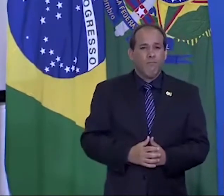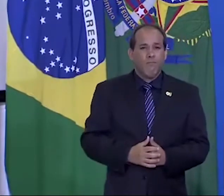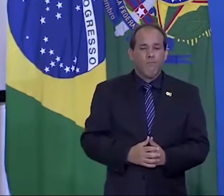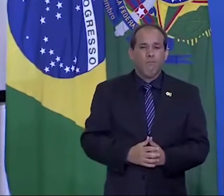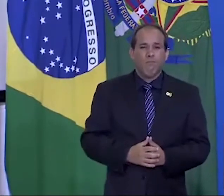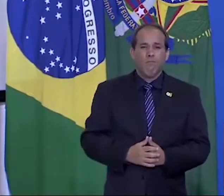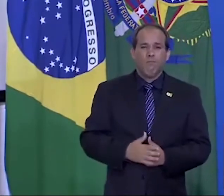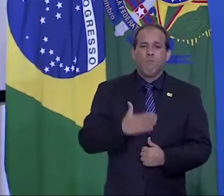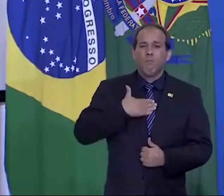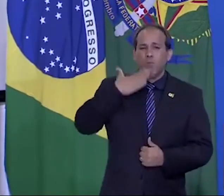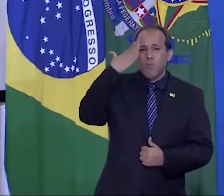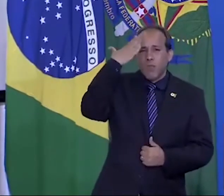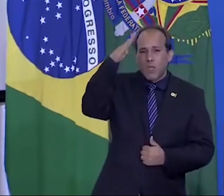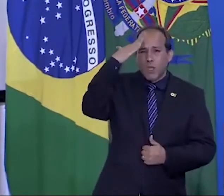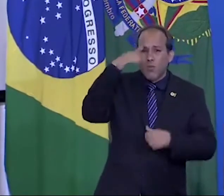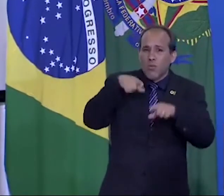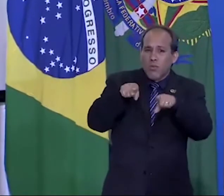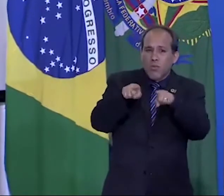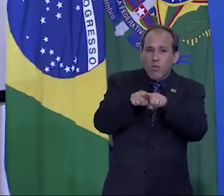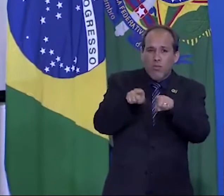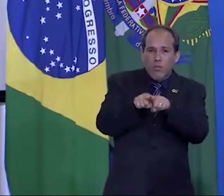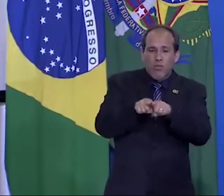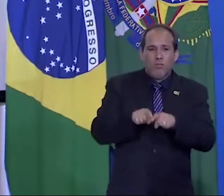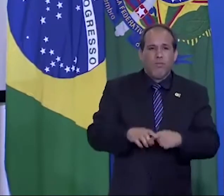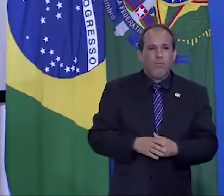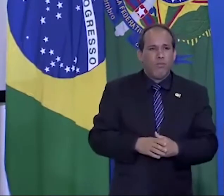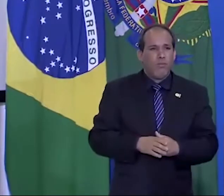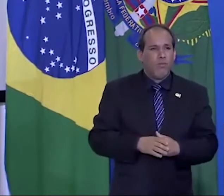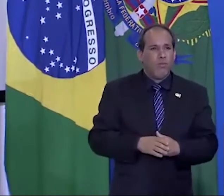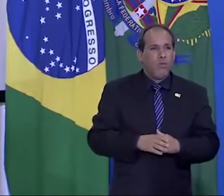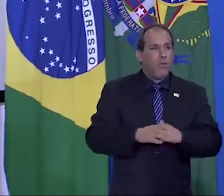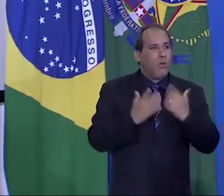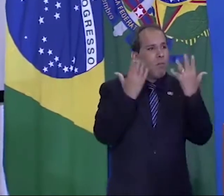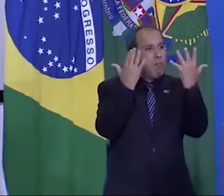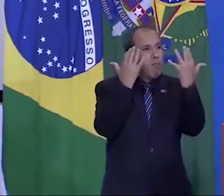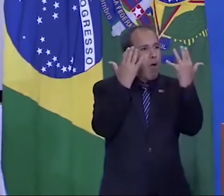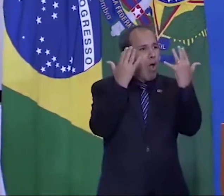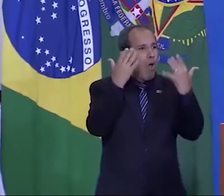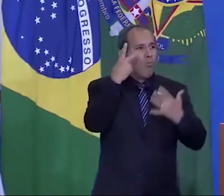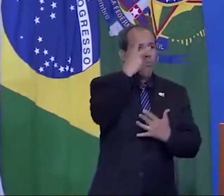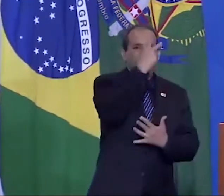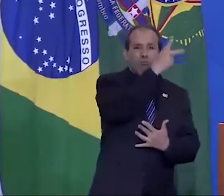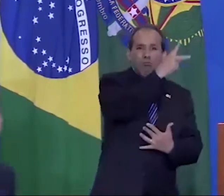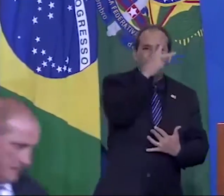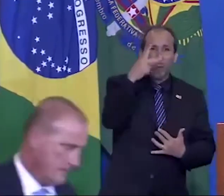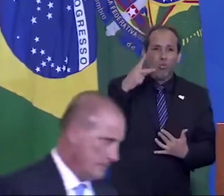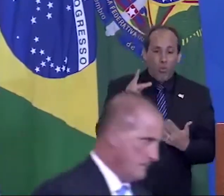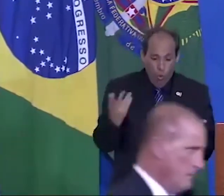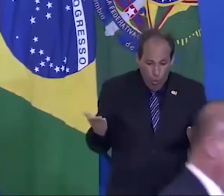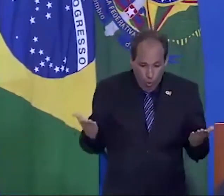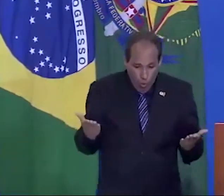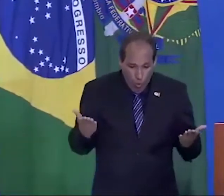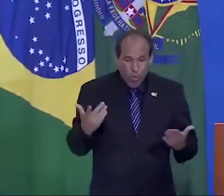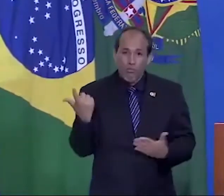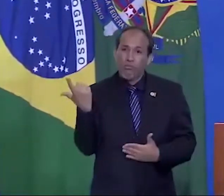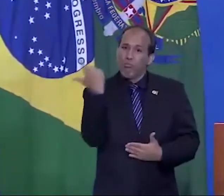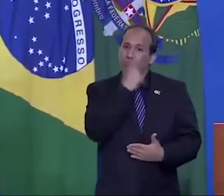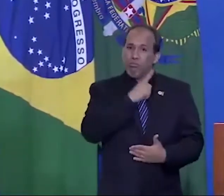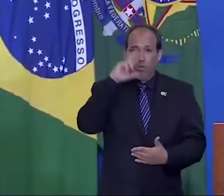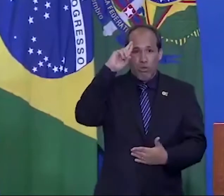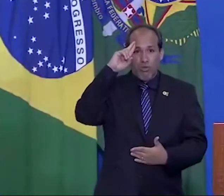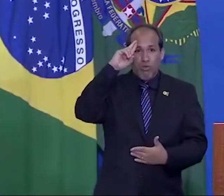Entendo também que pelas mãos de vocês, hoje eu sou o chefe